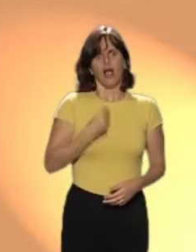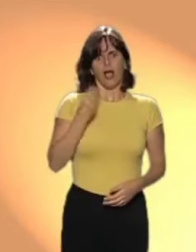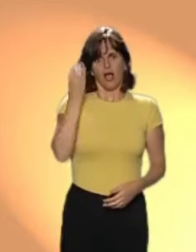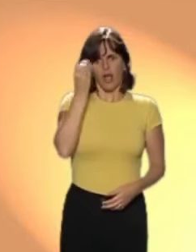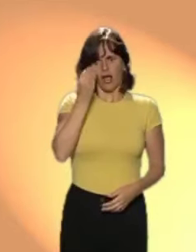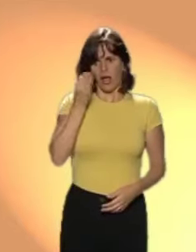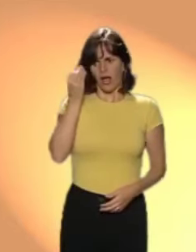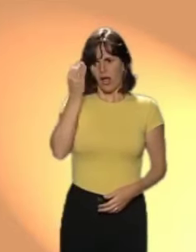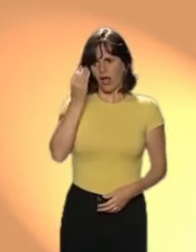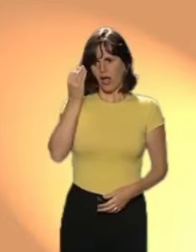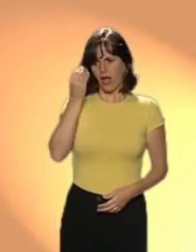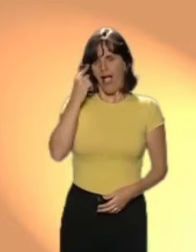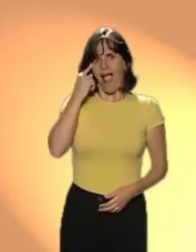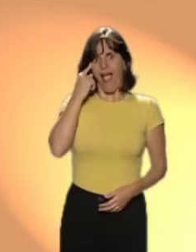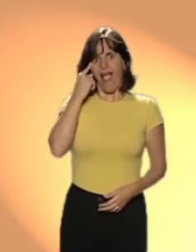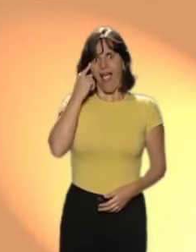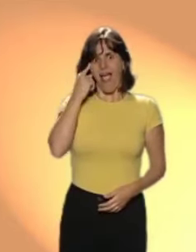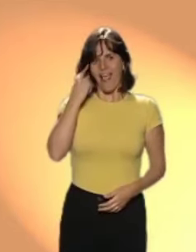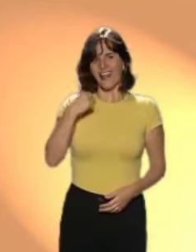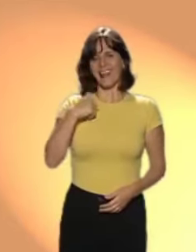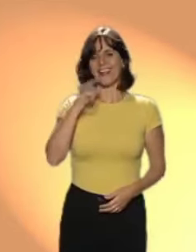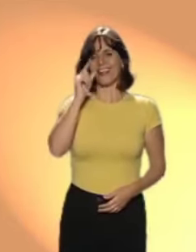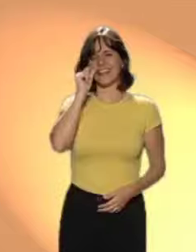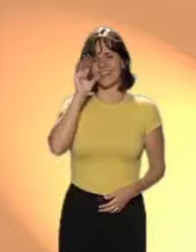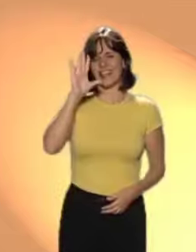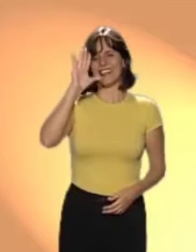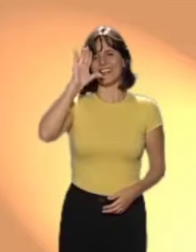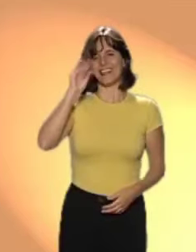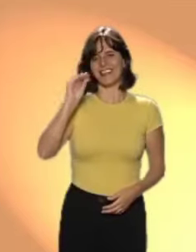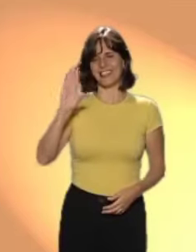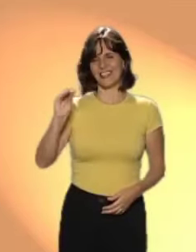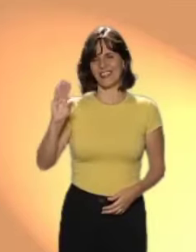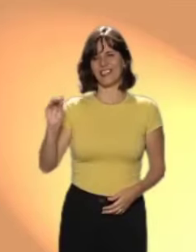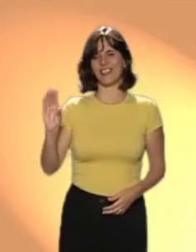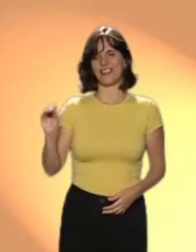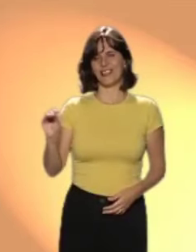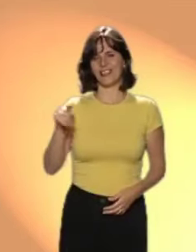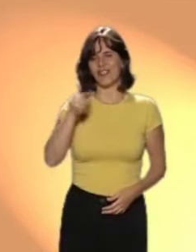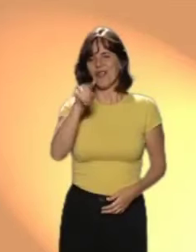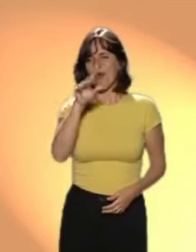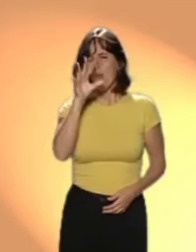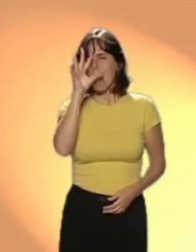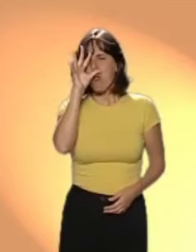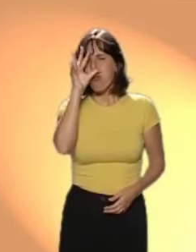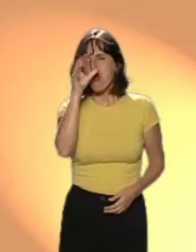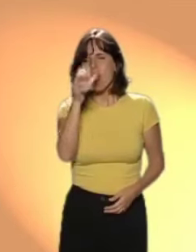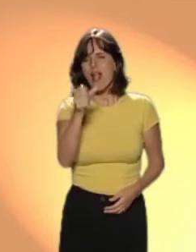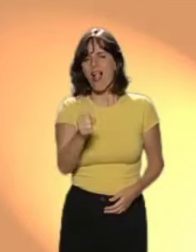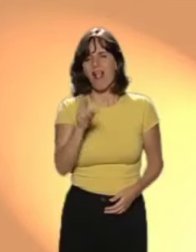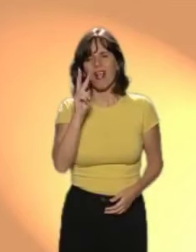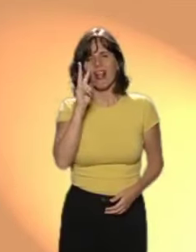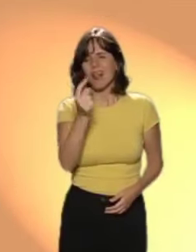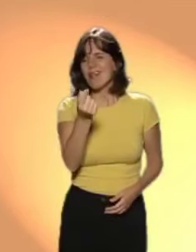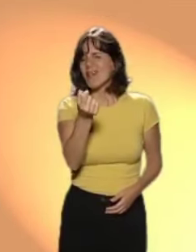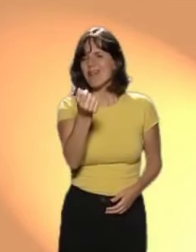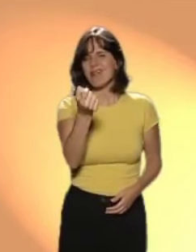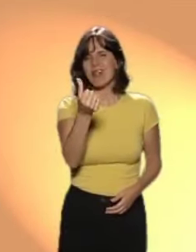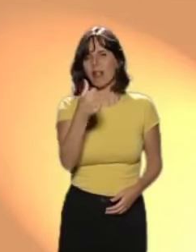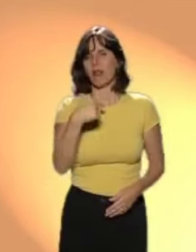el brazo. El niño asustado se puso a pensar y de repente tuvo una idea, porque era un niño muy listo. Se dio cuenta de que